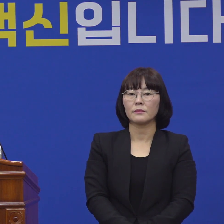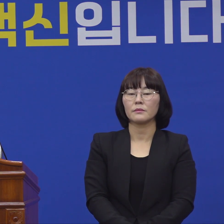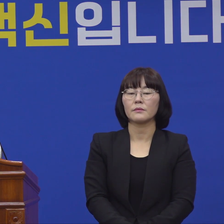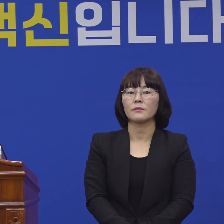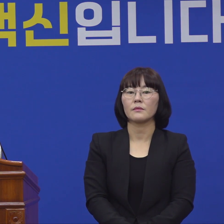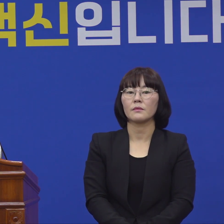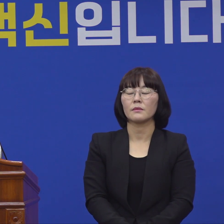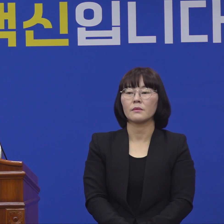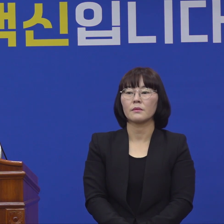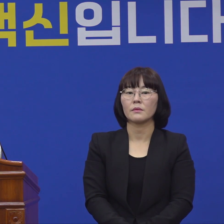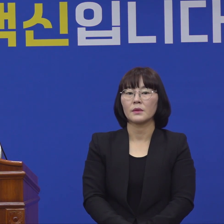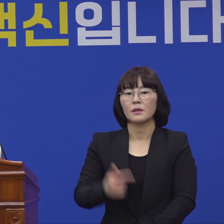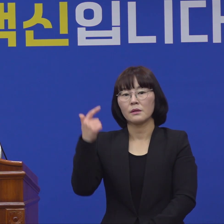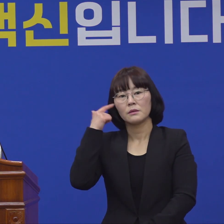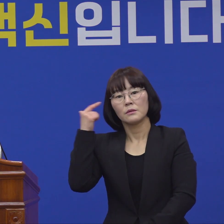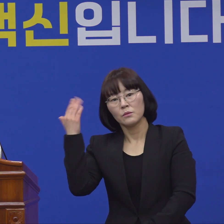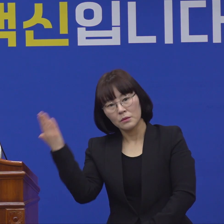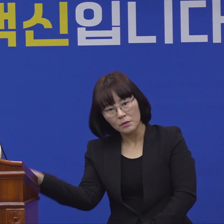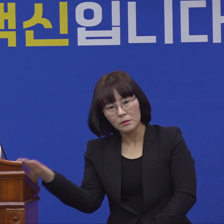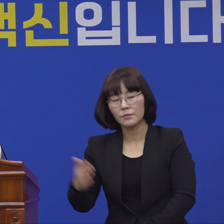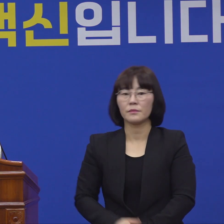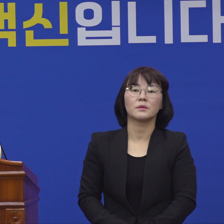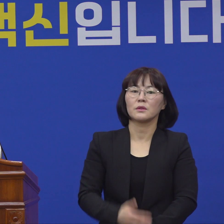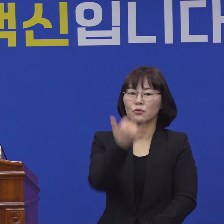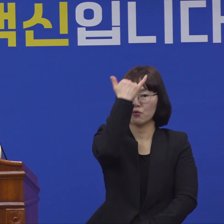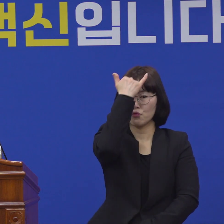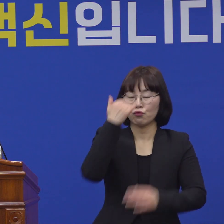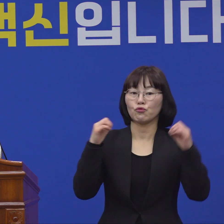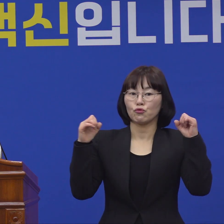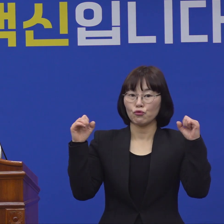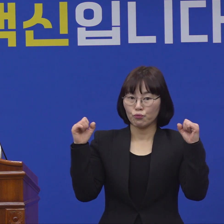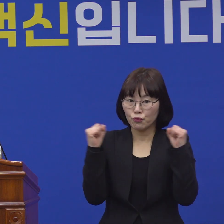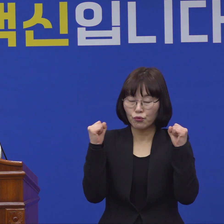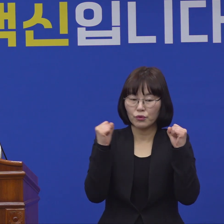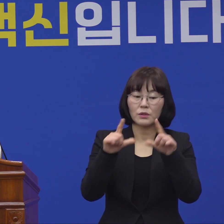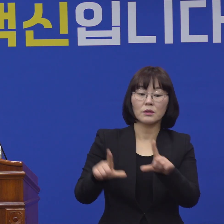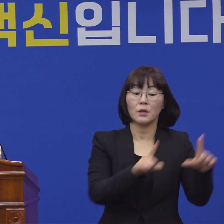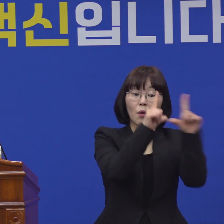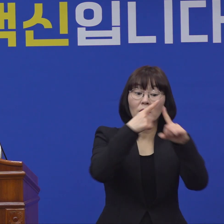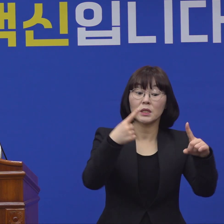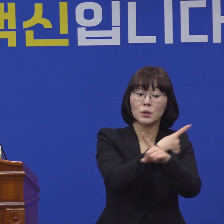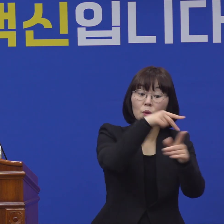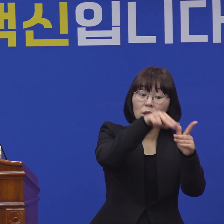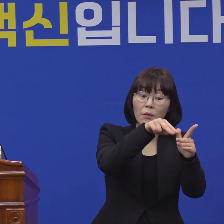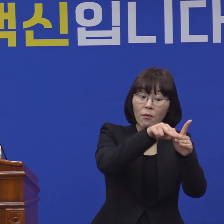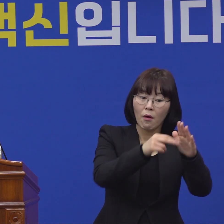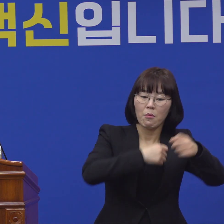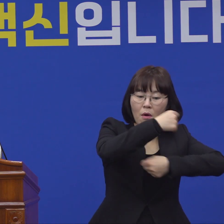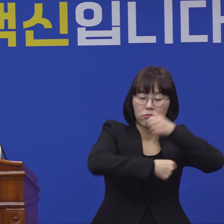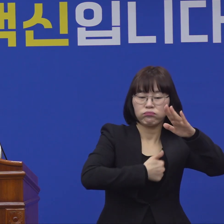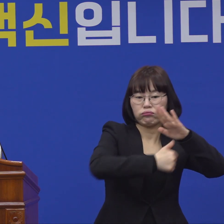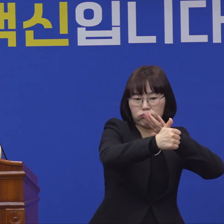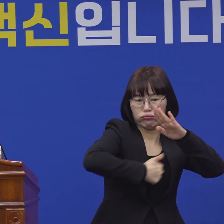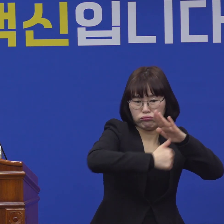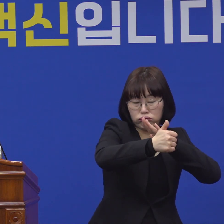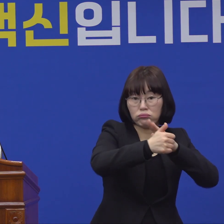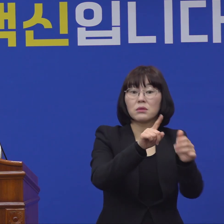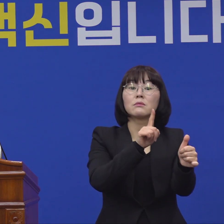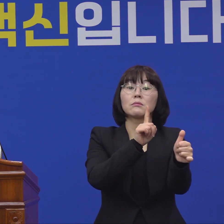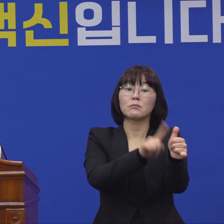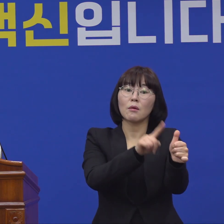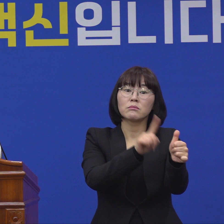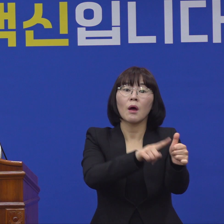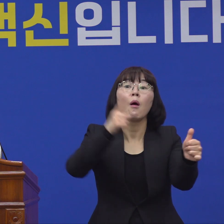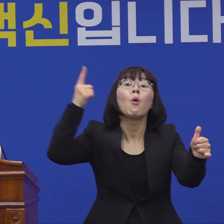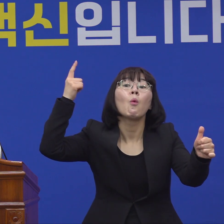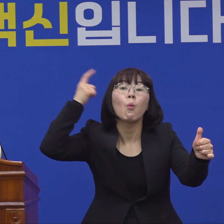네, TV조선 이싱철입니다. 어제 충북의 상징센터에서 보상에 참여하신 이분이 이탈